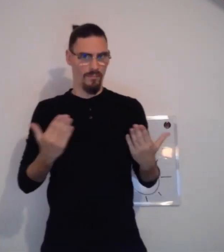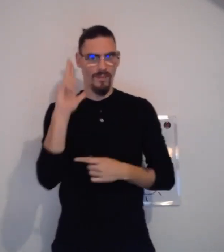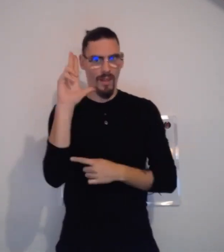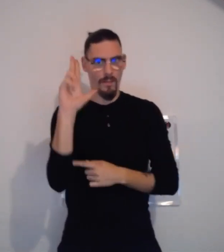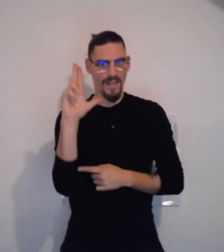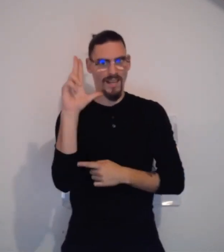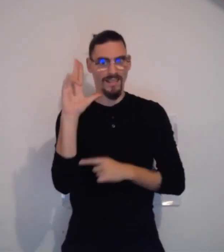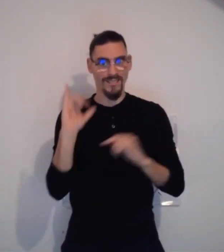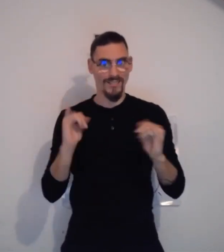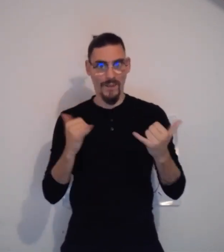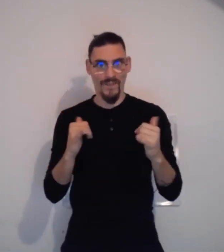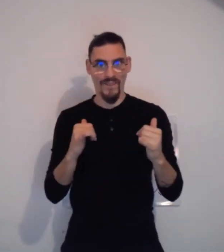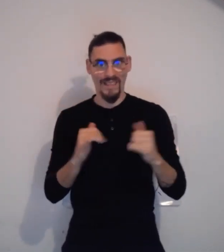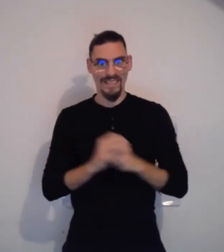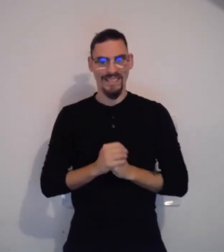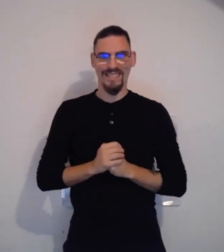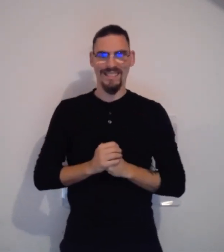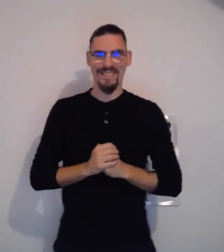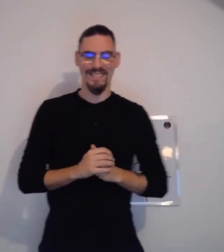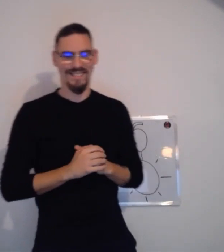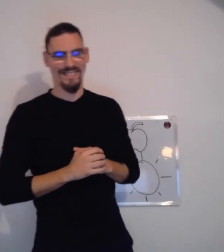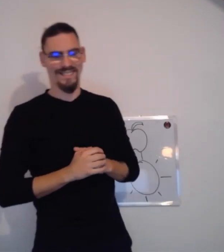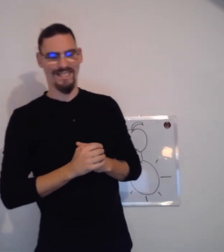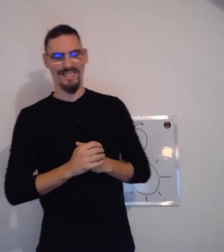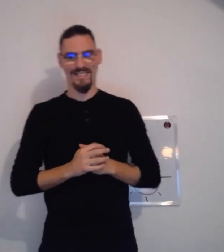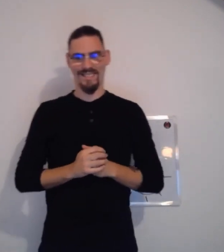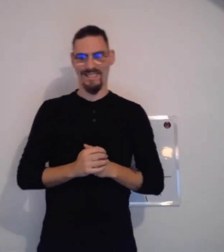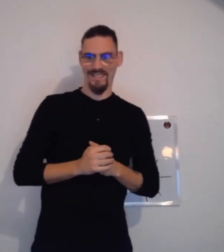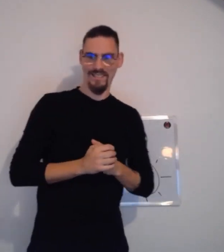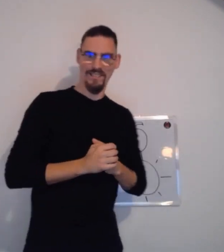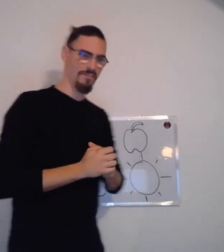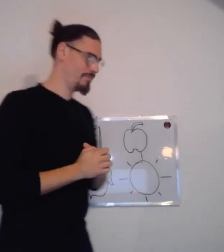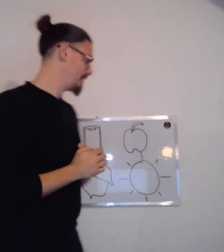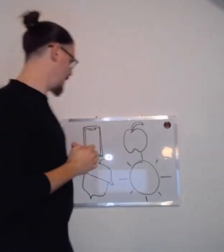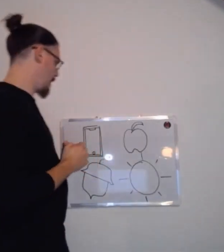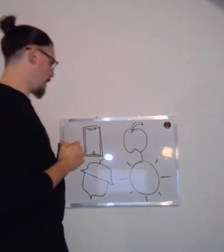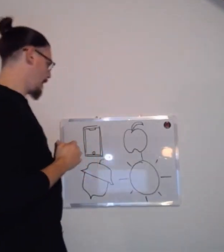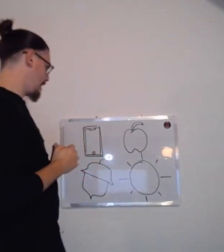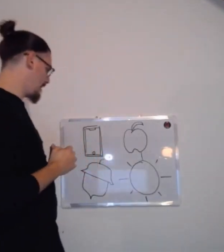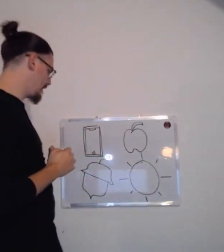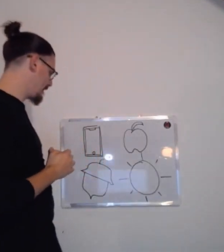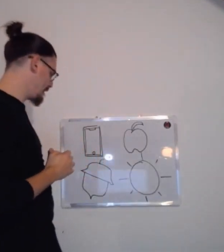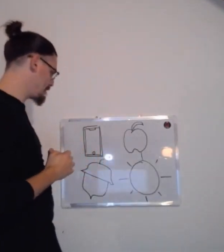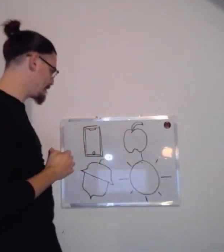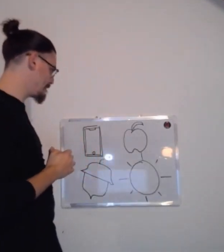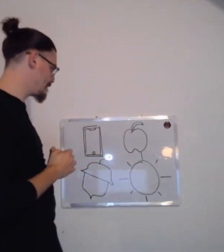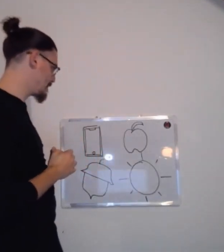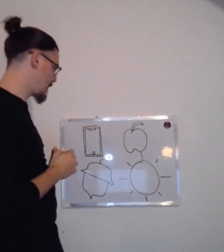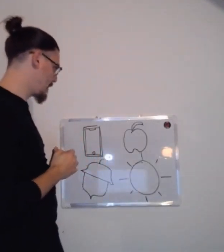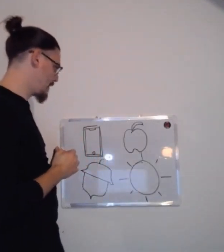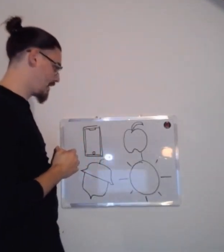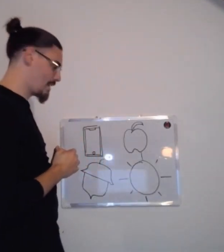Voilà, pensez-y. C'est parti pour le jeu ? Allez, on commence. Alors,